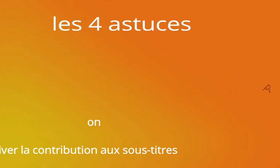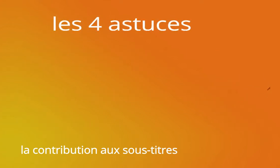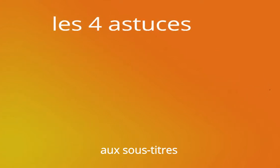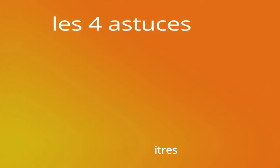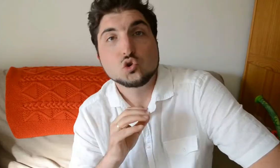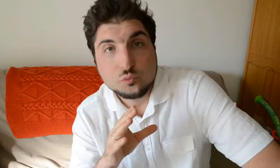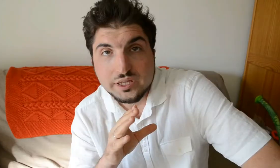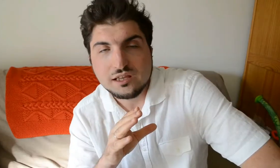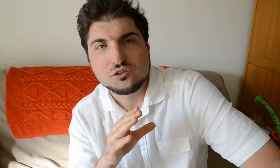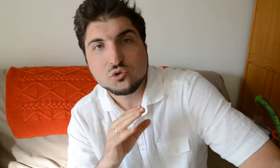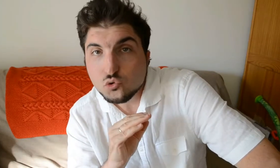Mettre